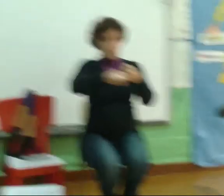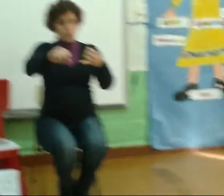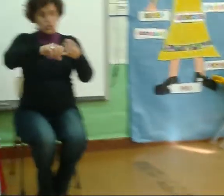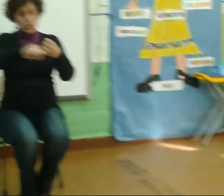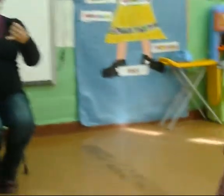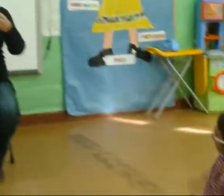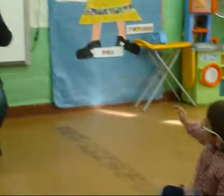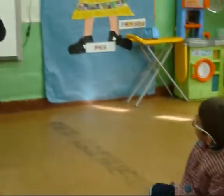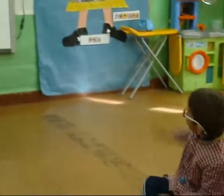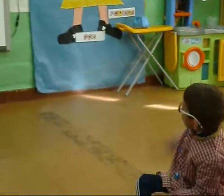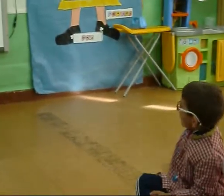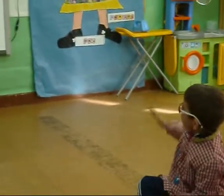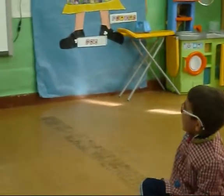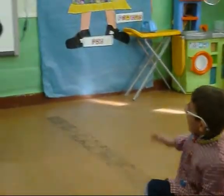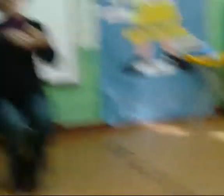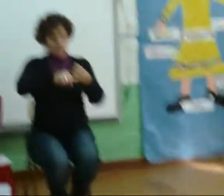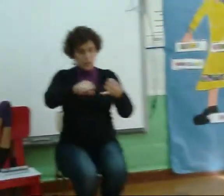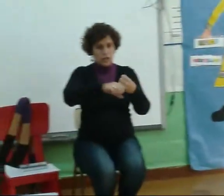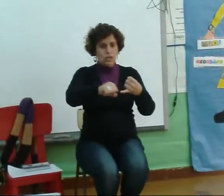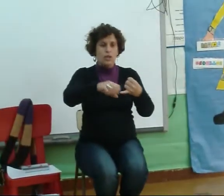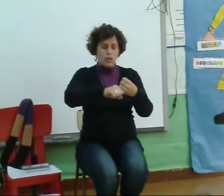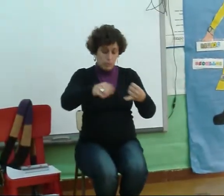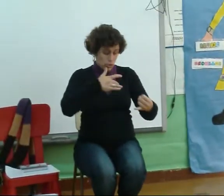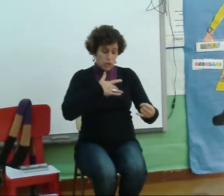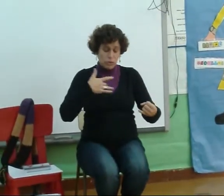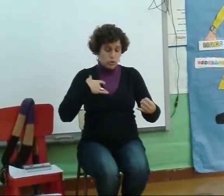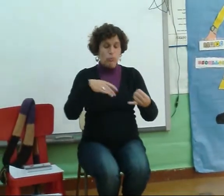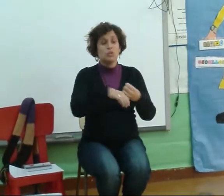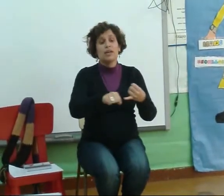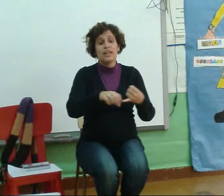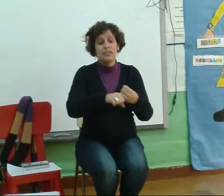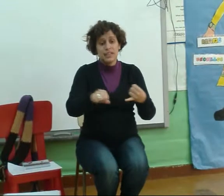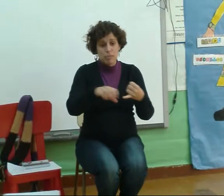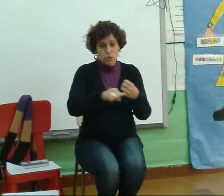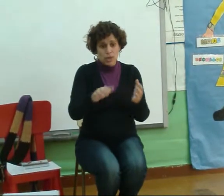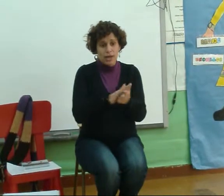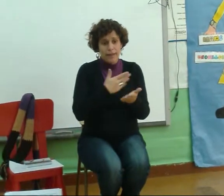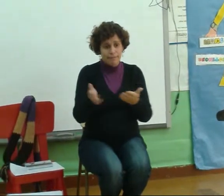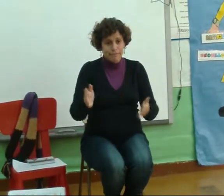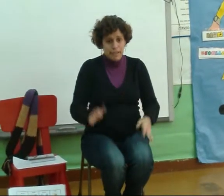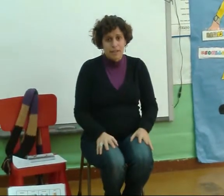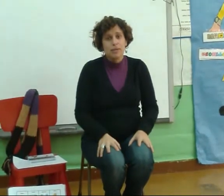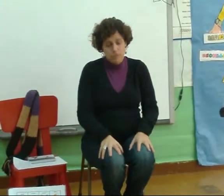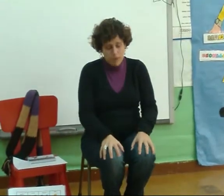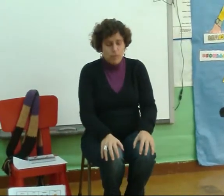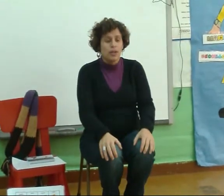Chourizo Y de pechuga Pechuga es pechuga Pechuga te refieres a pechuga? De pavo De pavo